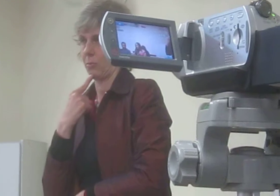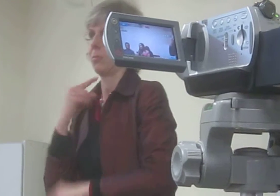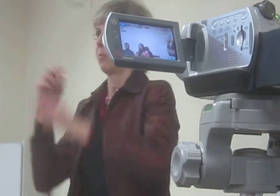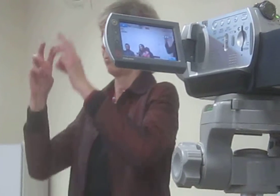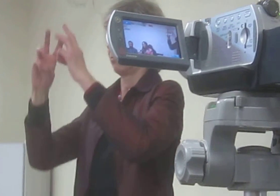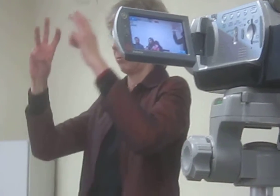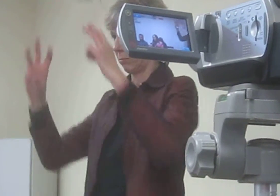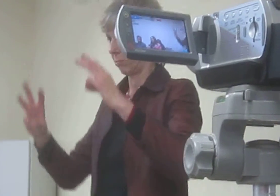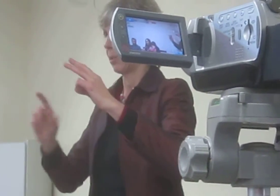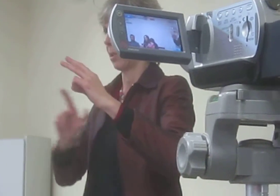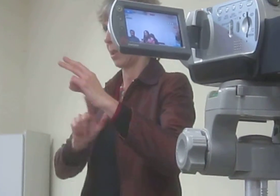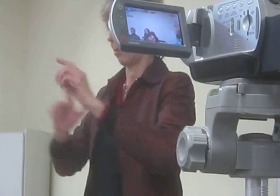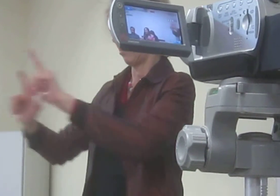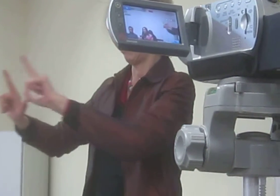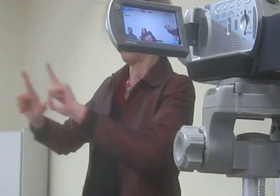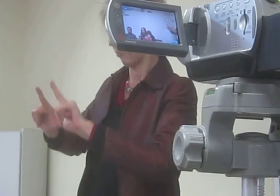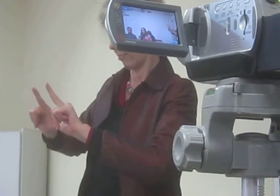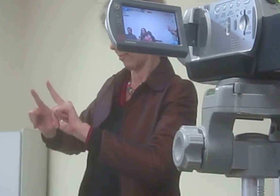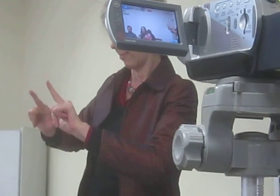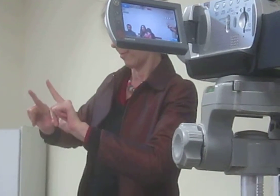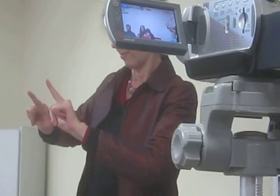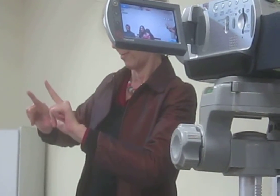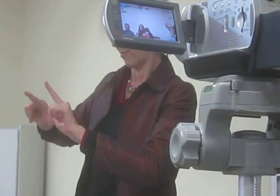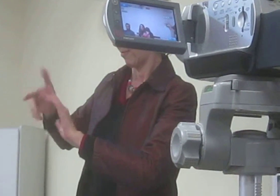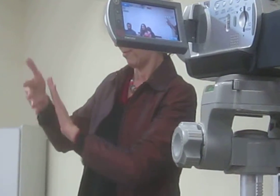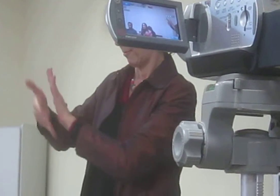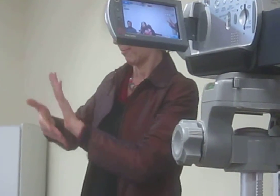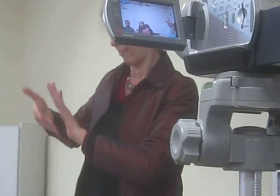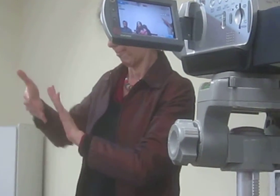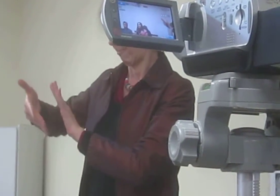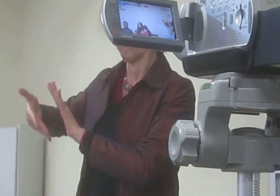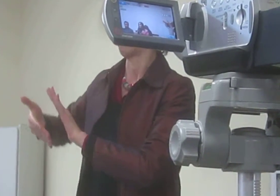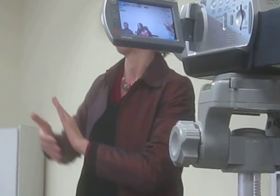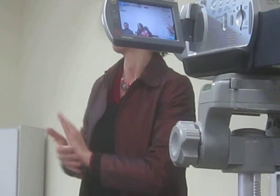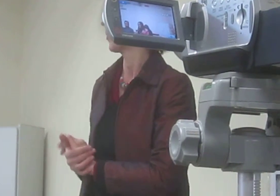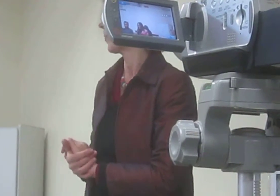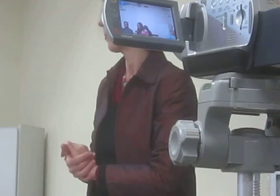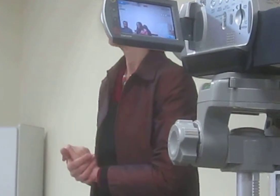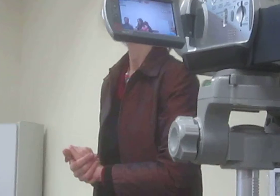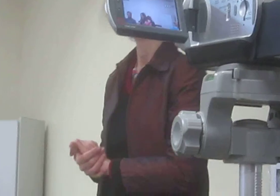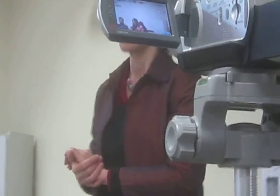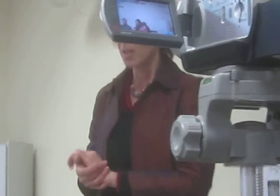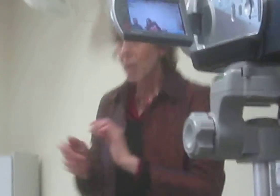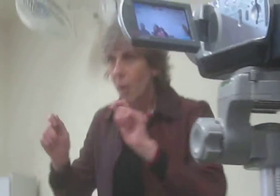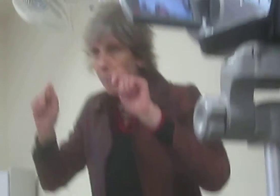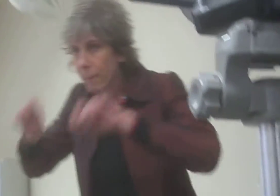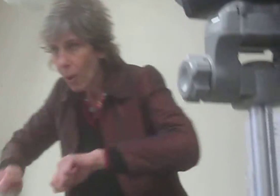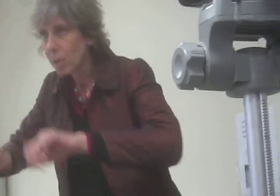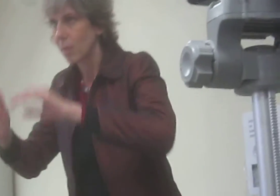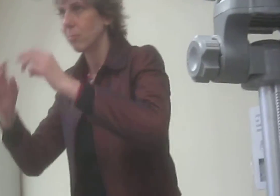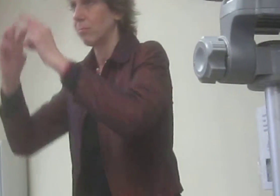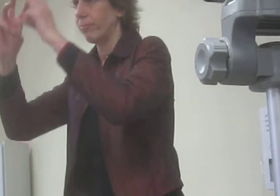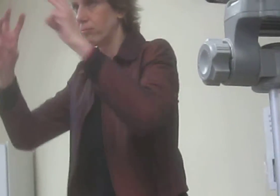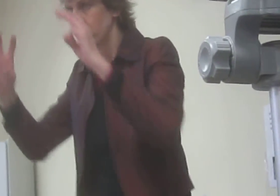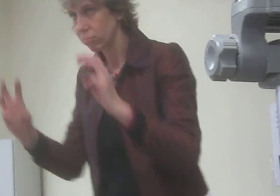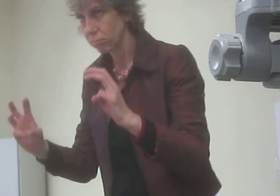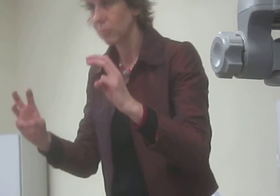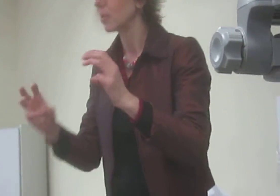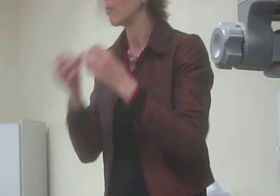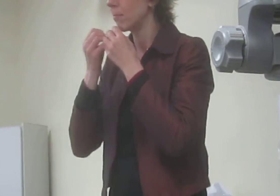deficiência, independente das suas características. Então, se vocês puderem ir nesses eventos, vão ser muito bem-vindos. E contem